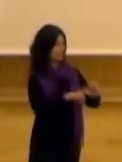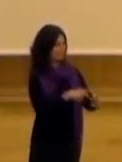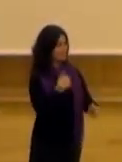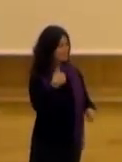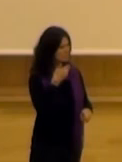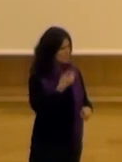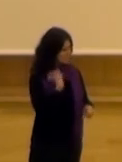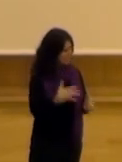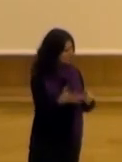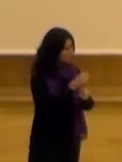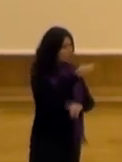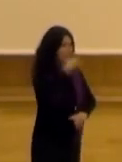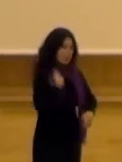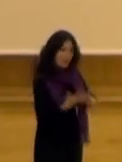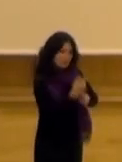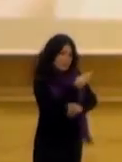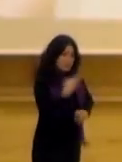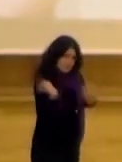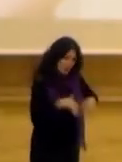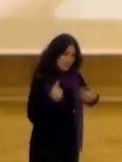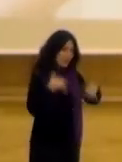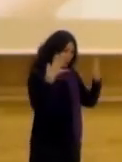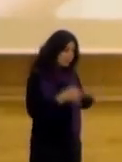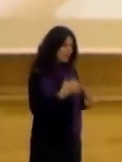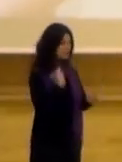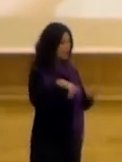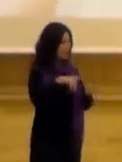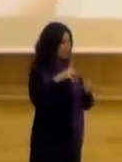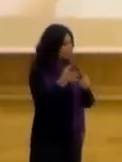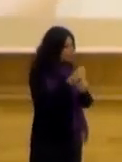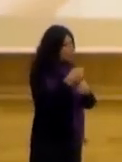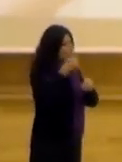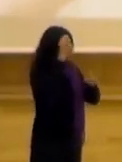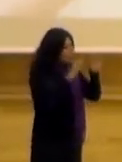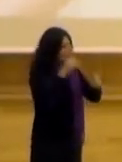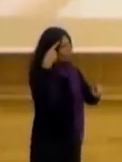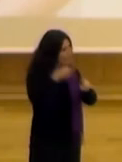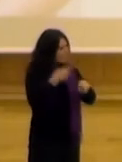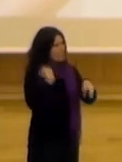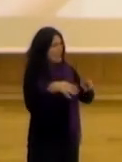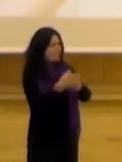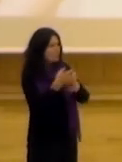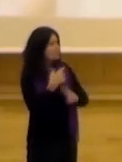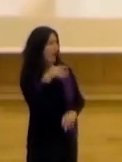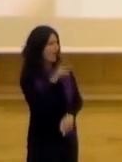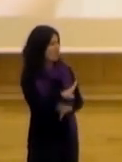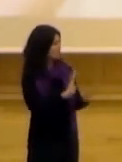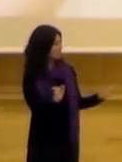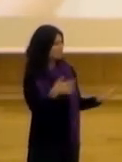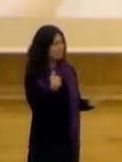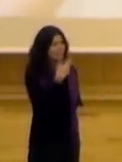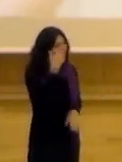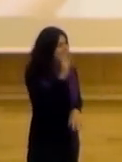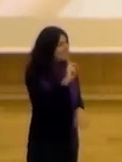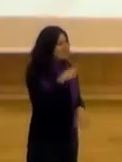si se habían alcanzado los resultados o no, si se había logrado la normativa de la fiesta o si se había logrado diseñar un prototipo al corque. Lo que nos